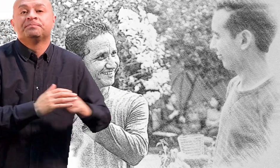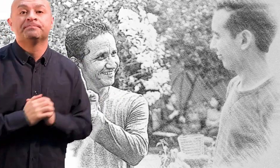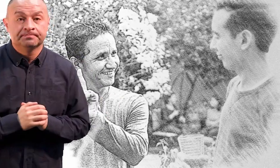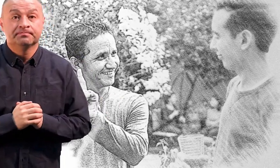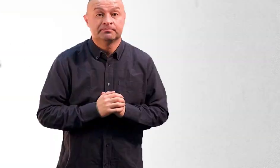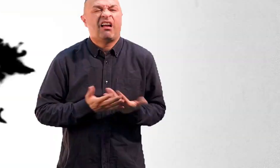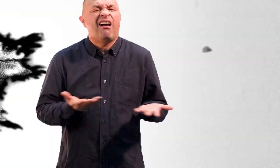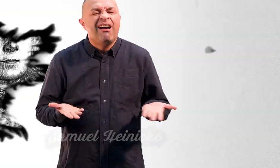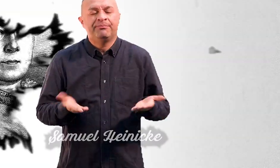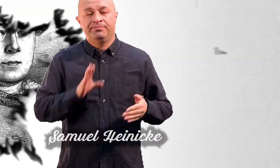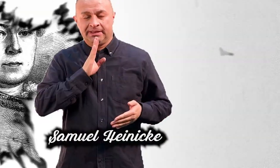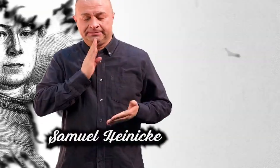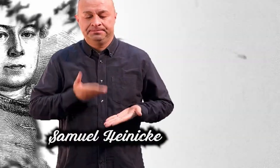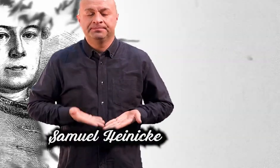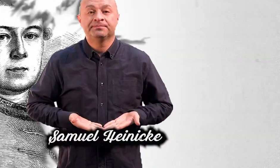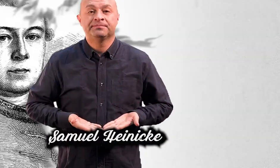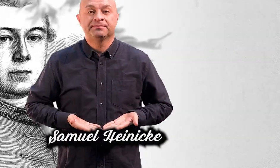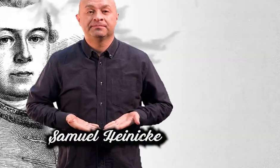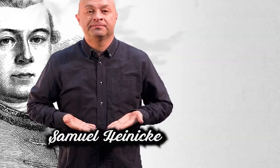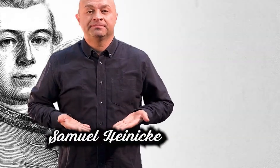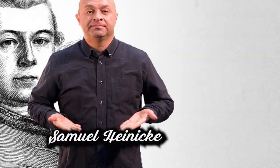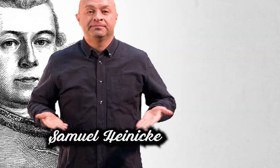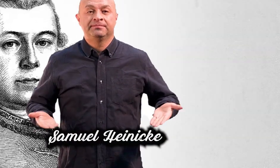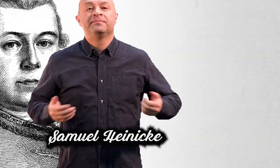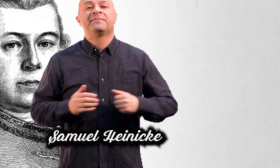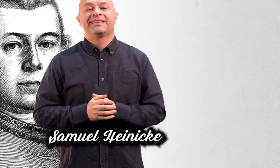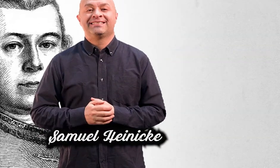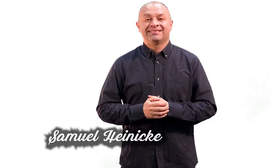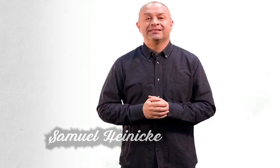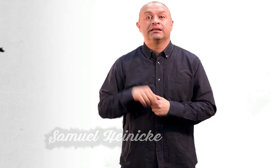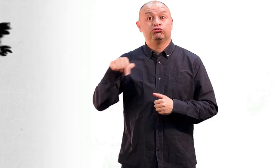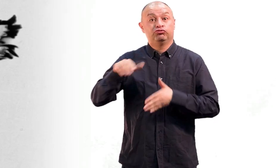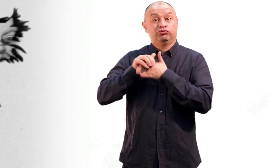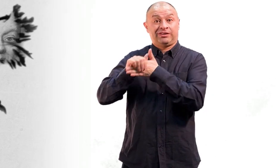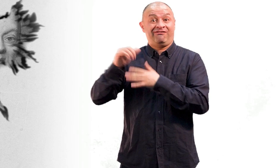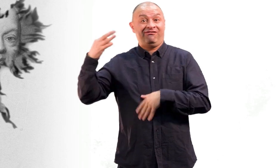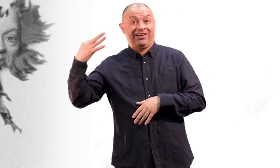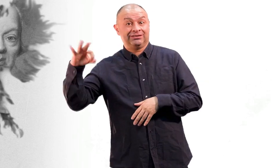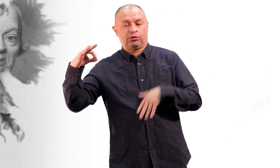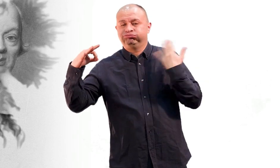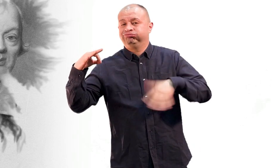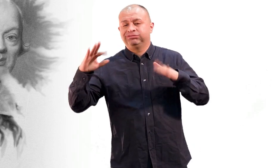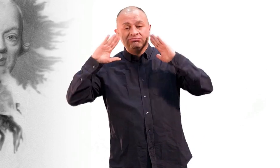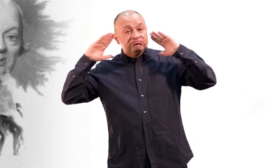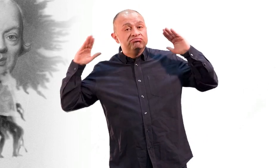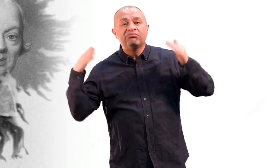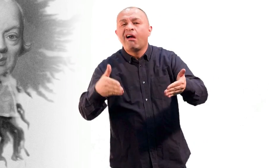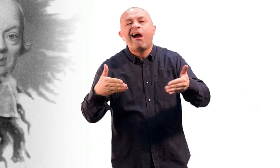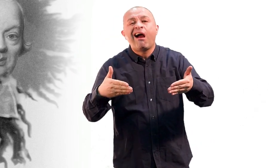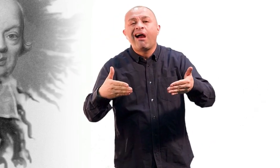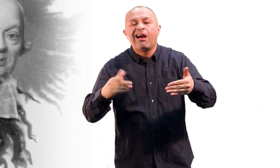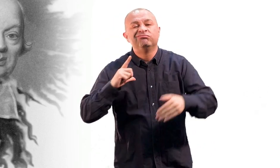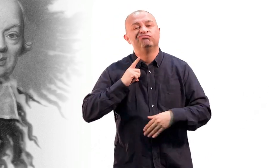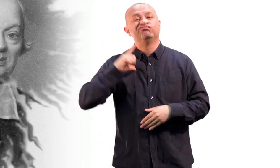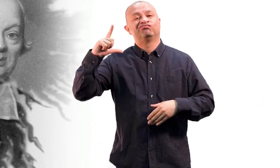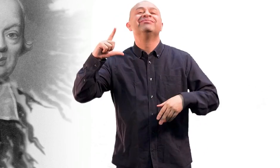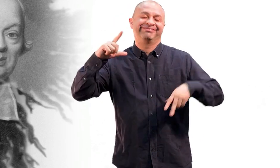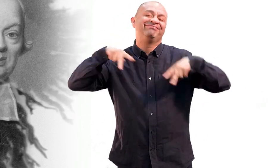alemán fue liderado por Samuel Hinch. Por su parte, el método francés, del que nos estamos ocupando, fue liderado por